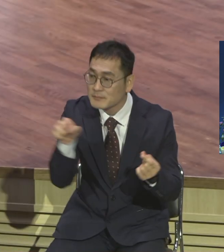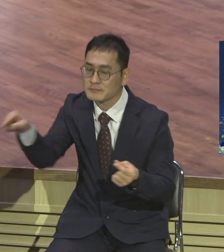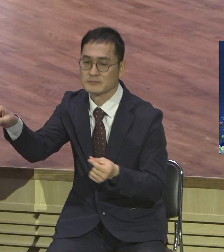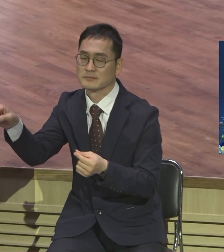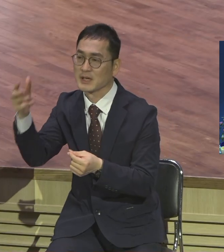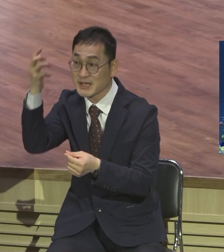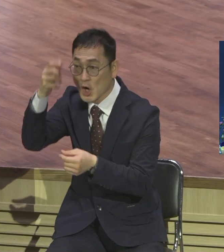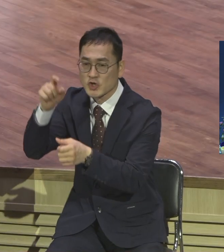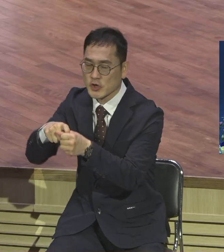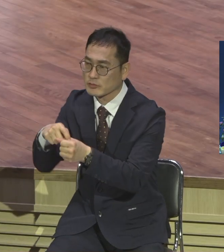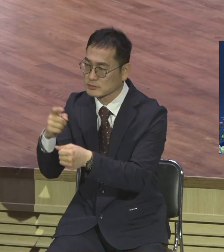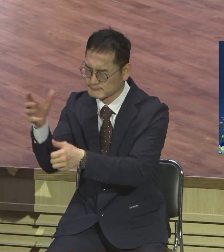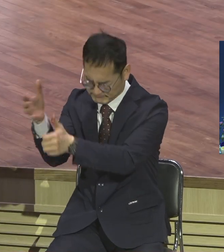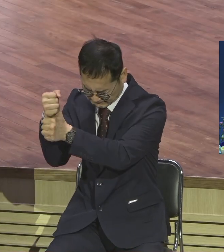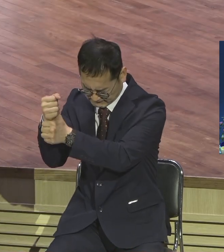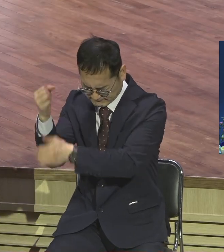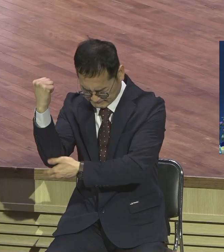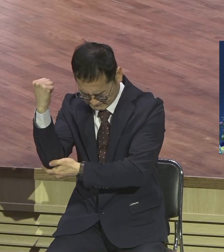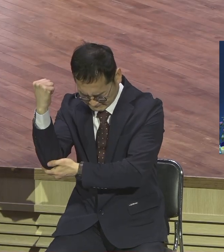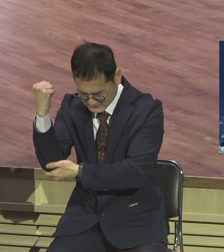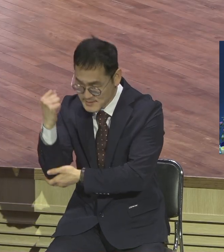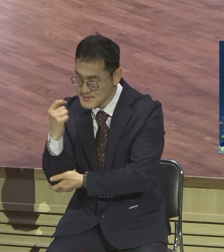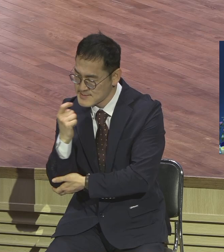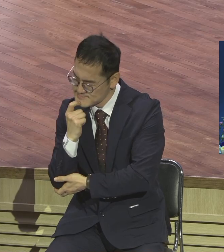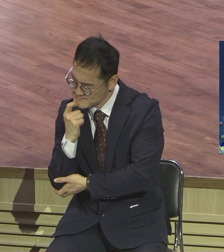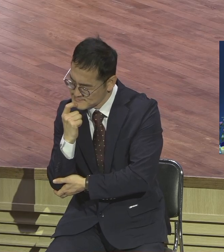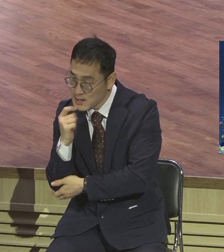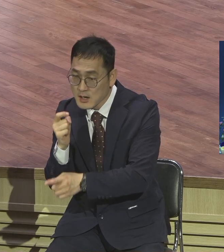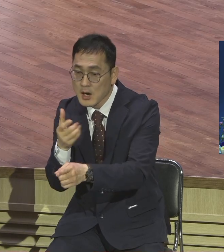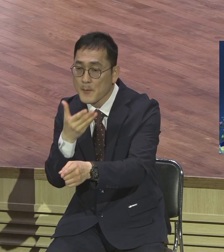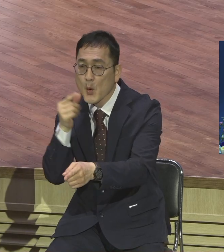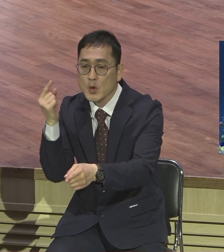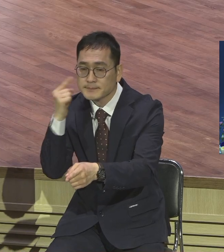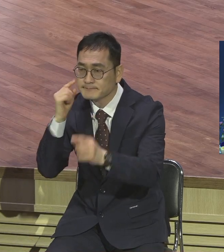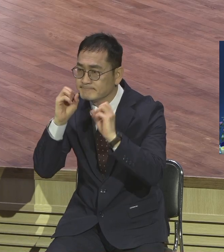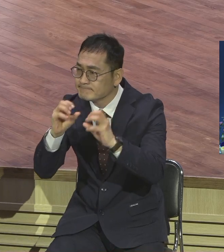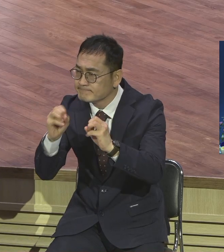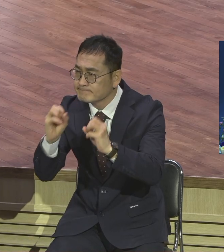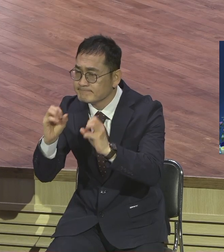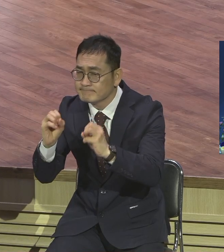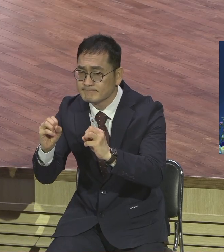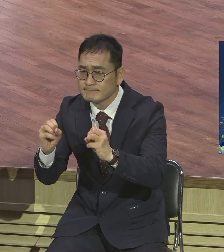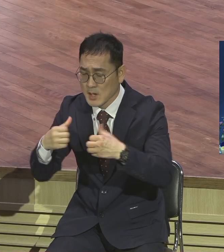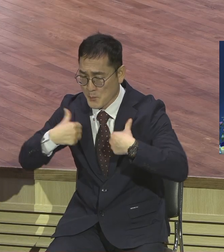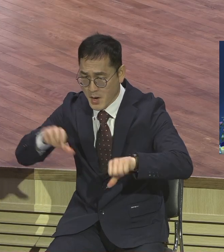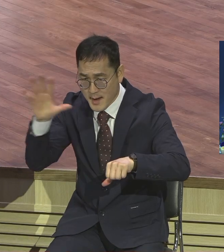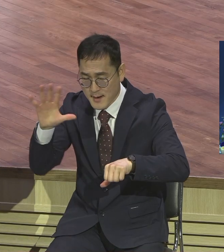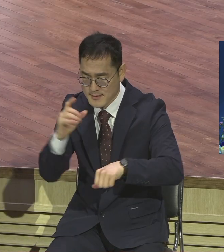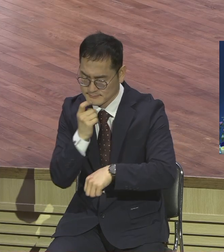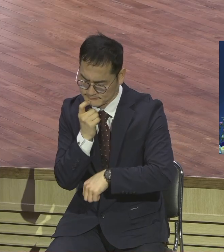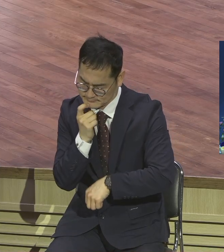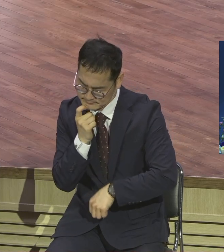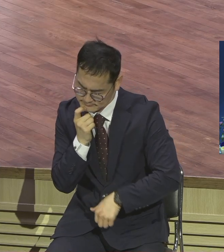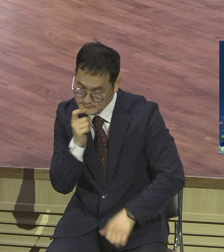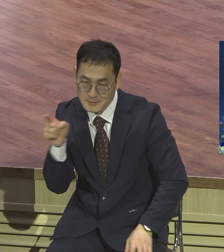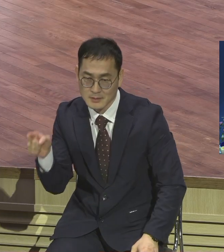보금을 위해서 생명근 헌신이 자리로 나가야 돼요 생명근 헌신이 뚝심이 있어야 돼요 누구 말 한마디 흔들리고